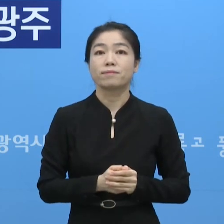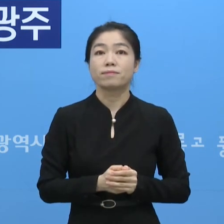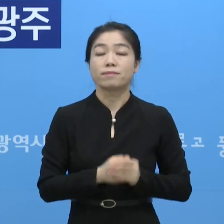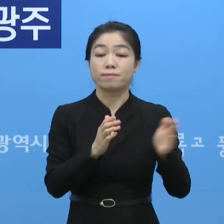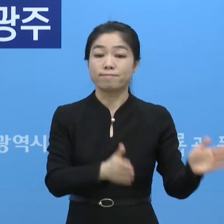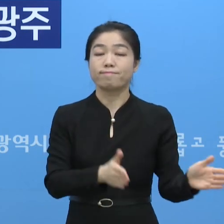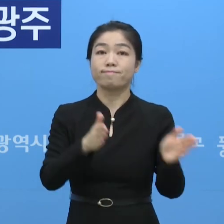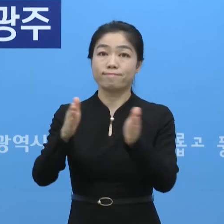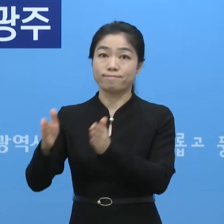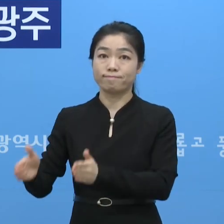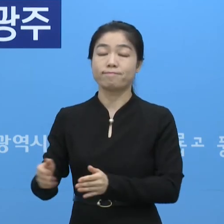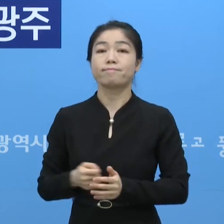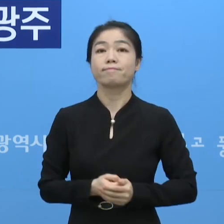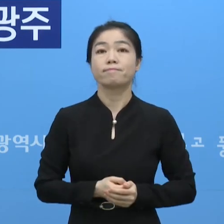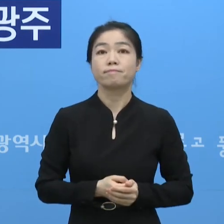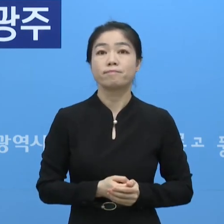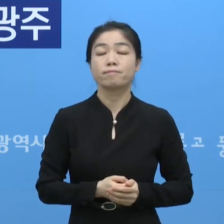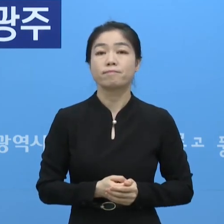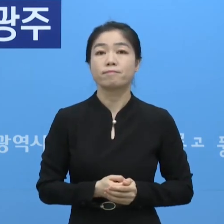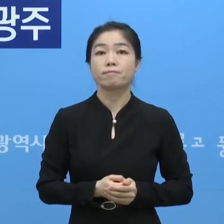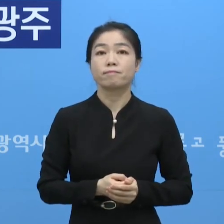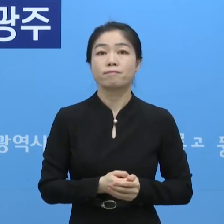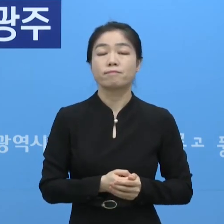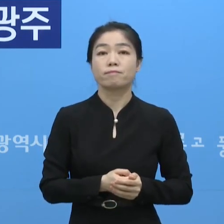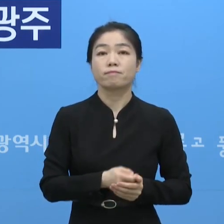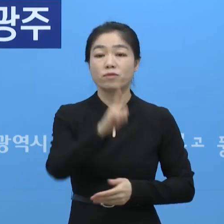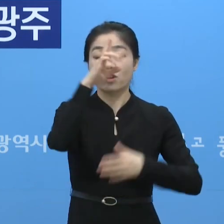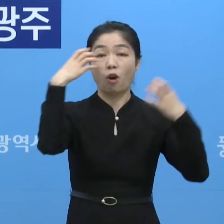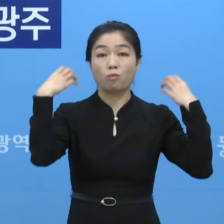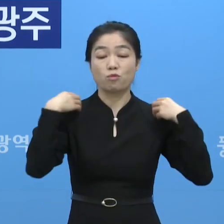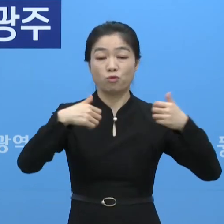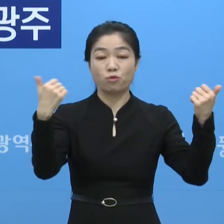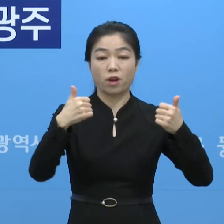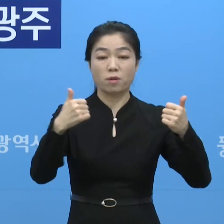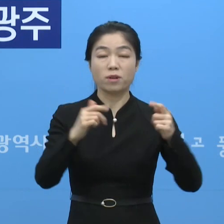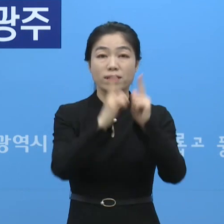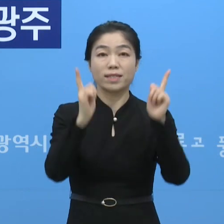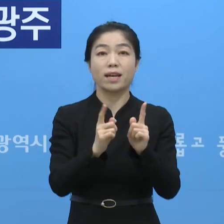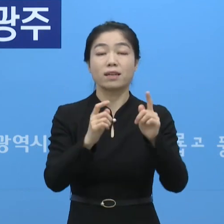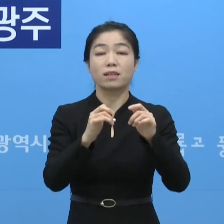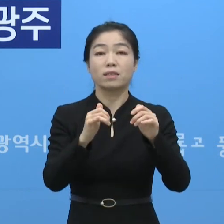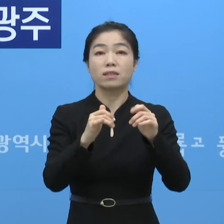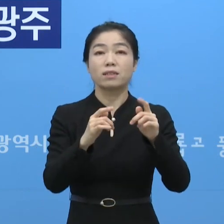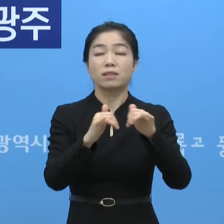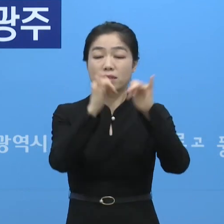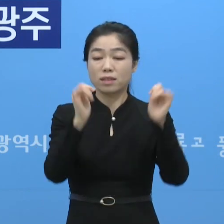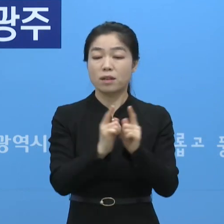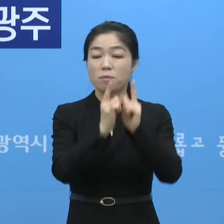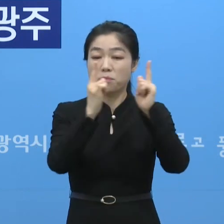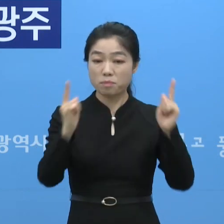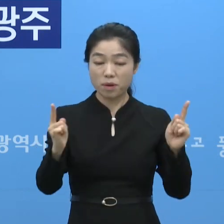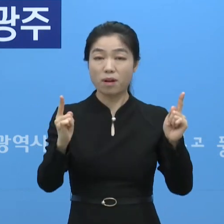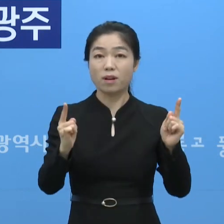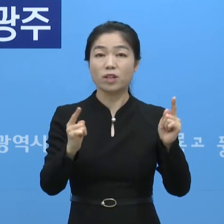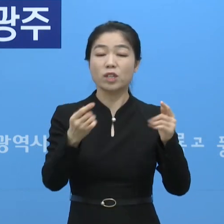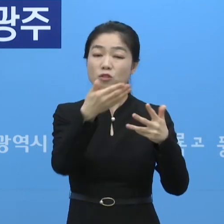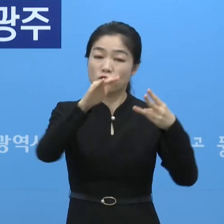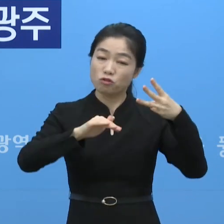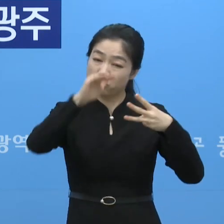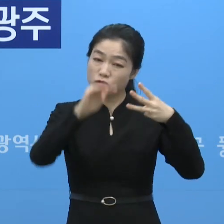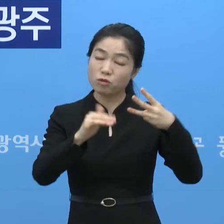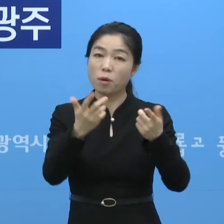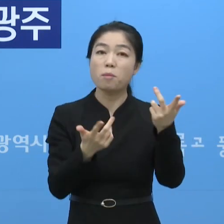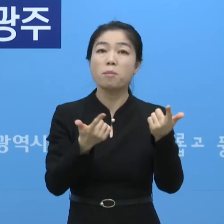다음은 어제 중대본 회의를 통해서 사회적 거리두기 방안 조정 방안이 확정이 됐습니다.